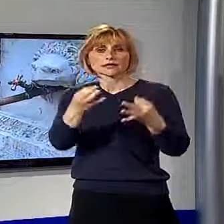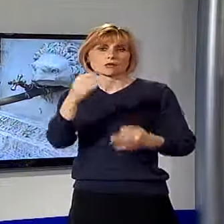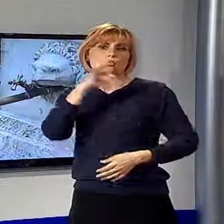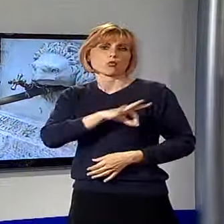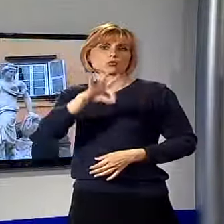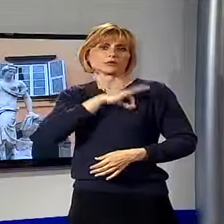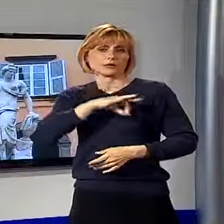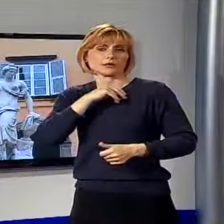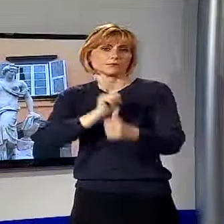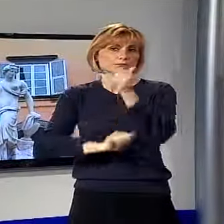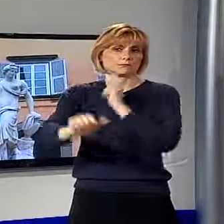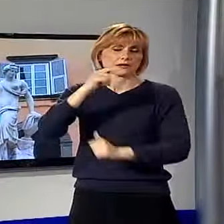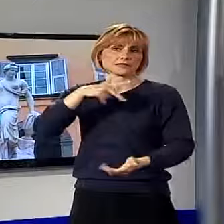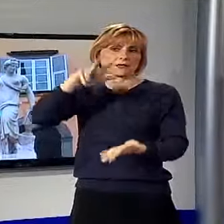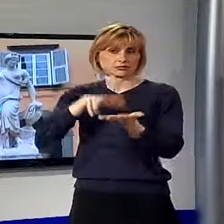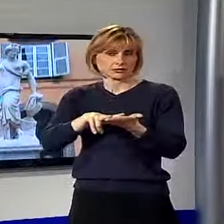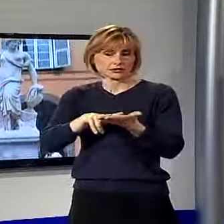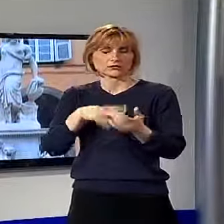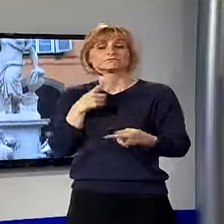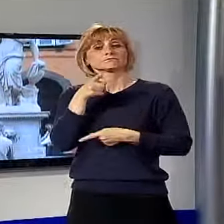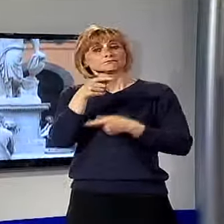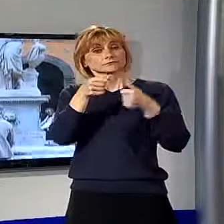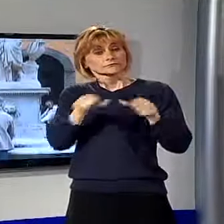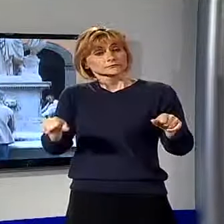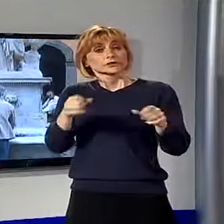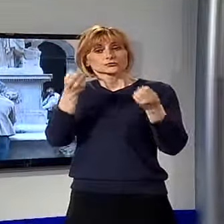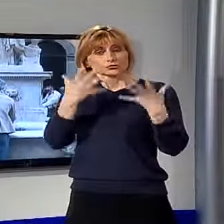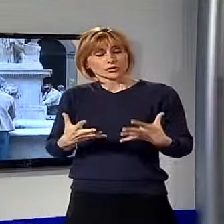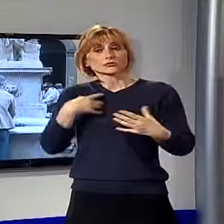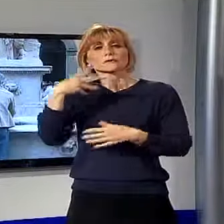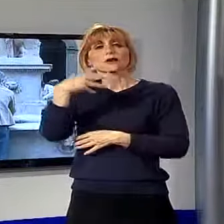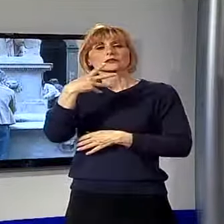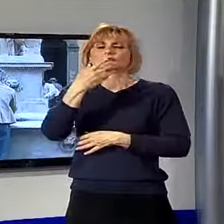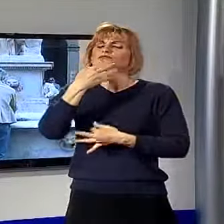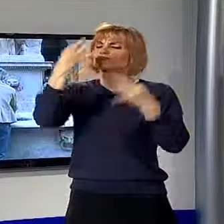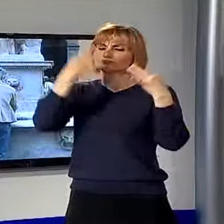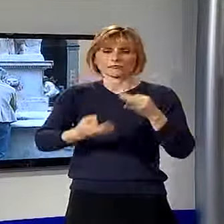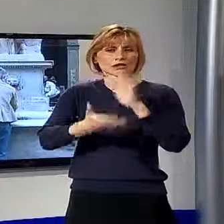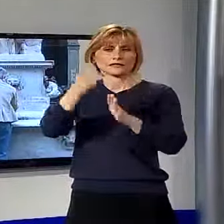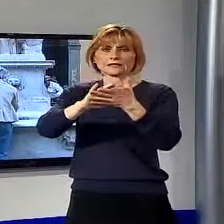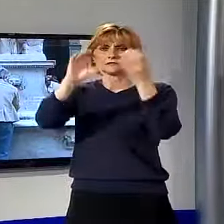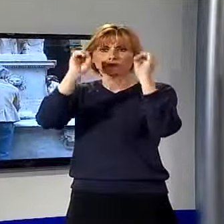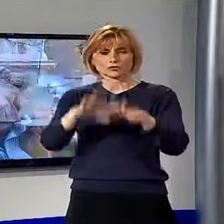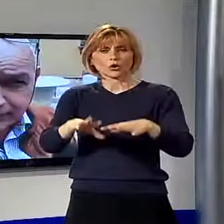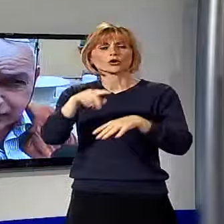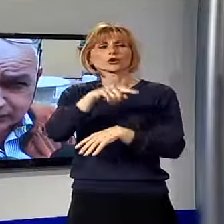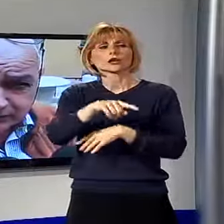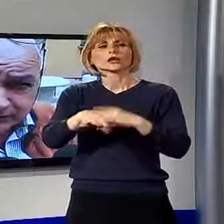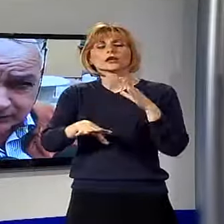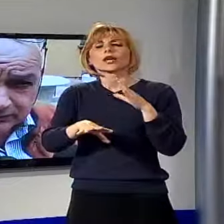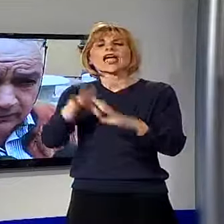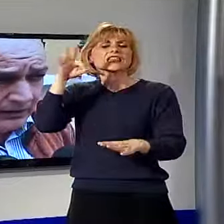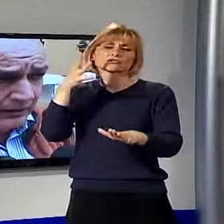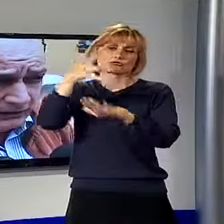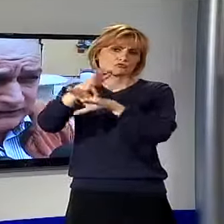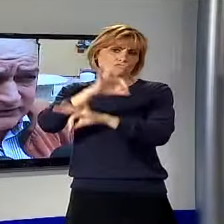utili prestabiliti. Sulla base di quanto accaduto, Matteucci ha deciso di rassegnare le dimissioni. Le elezioni, insomma, non c